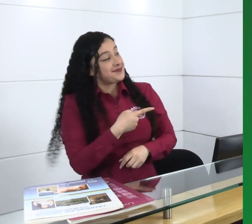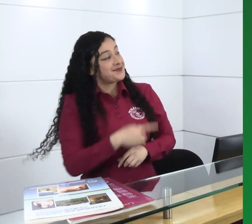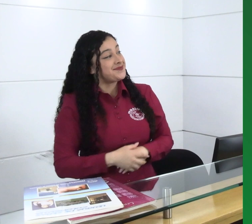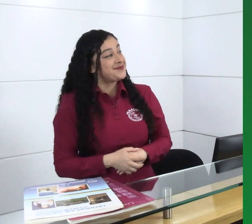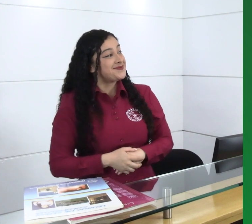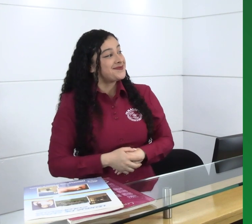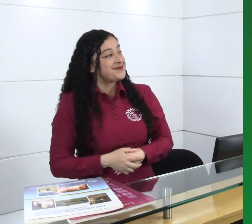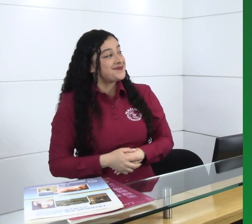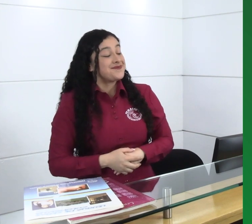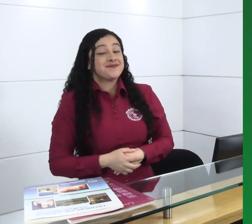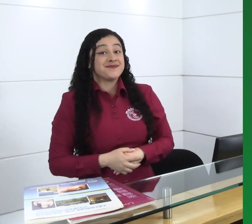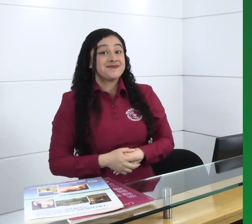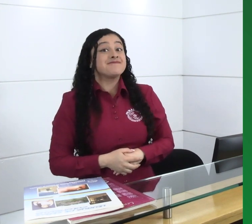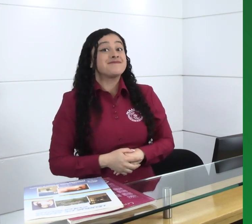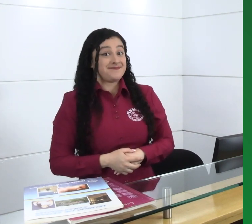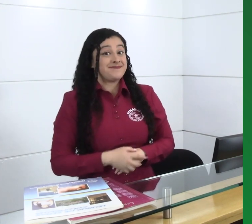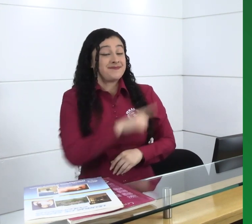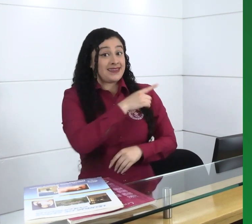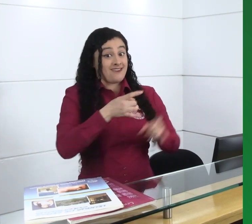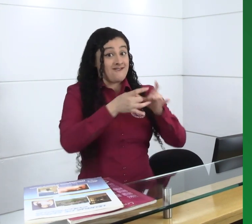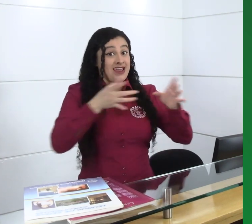el 26 y 27 de diciembre.